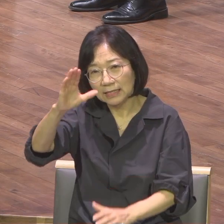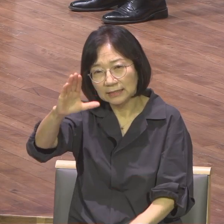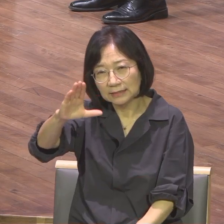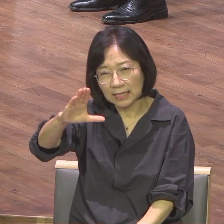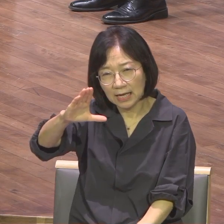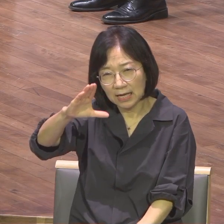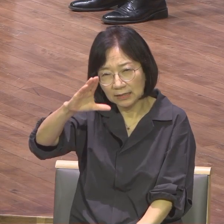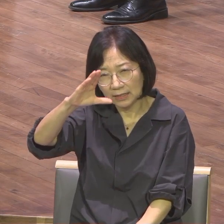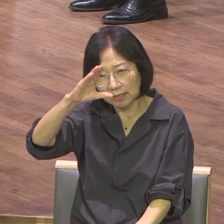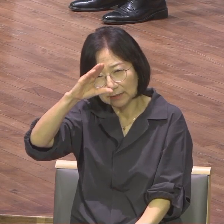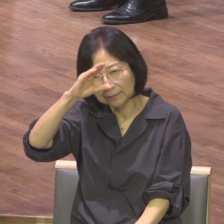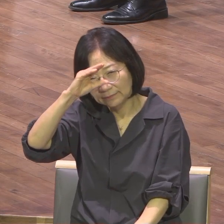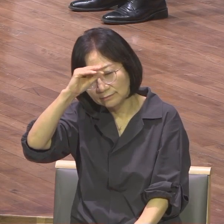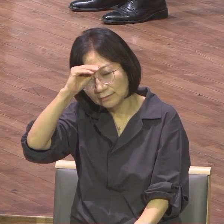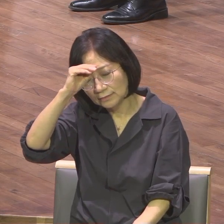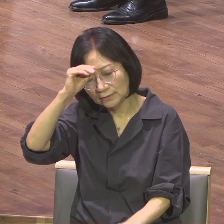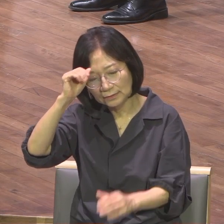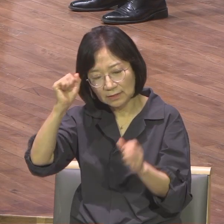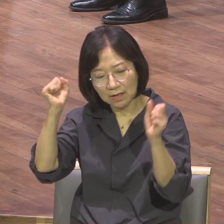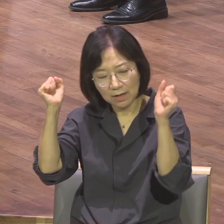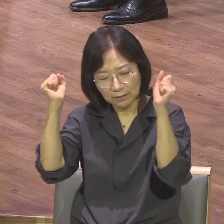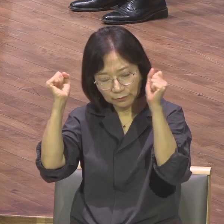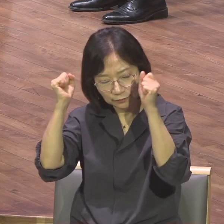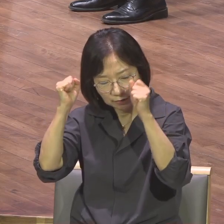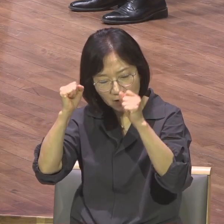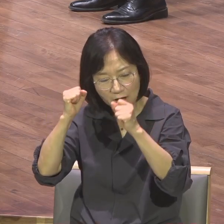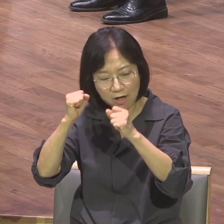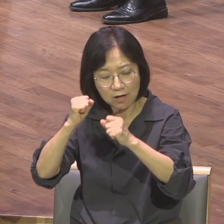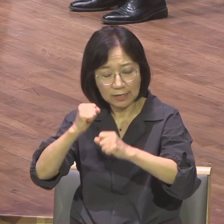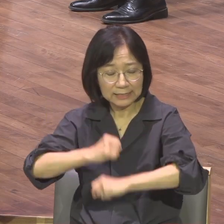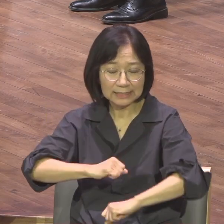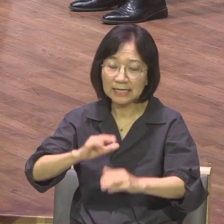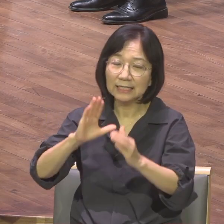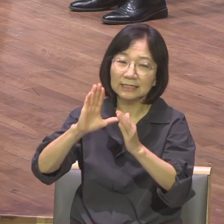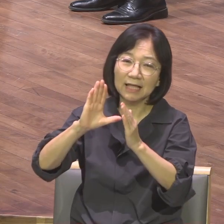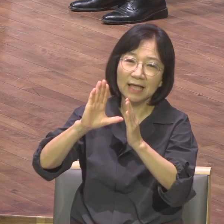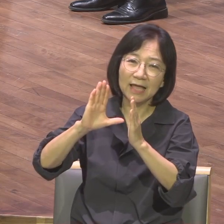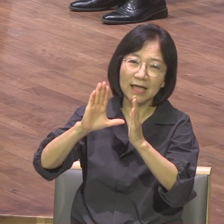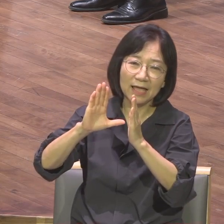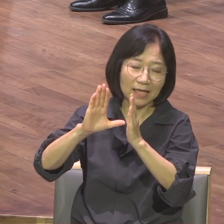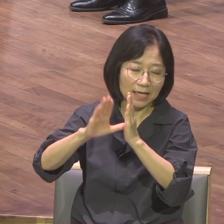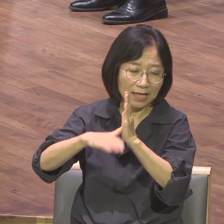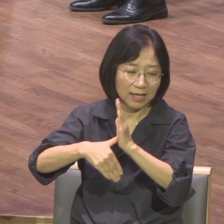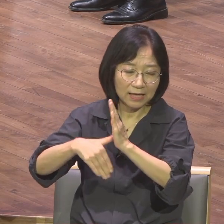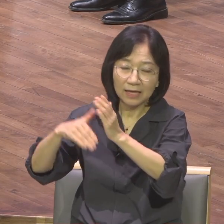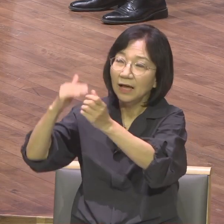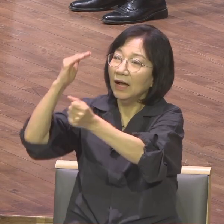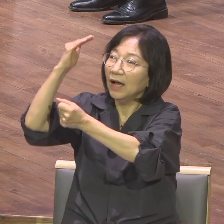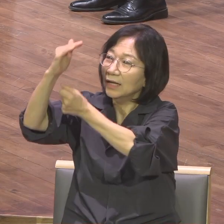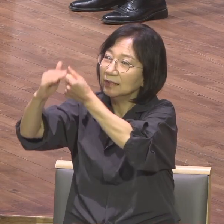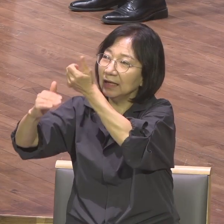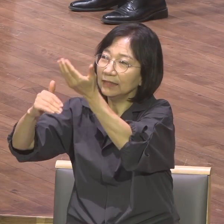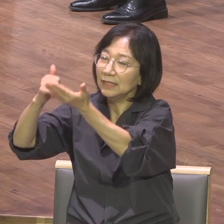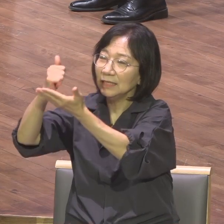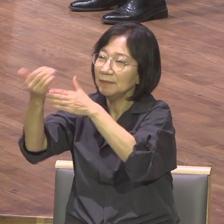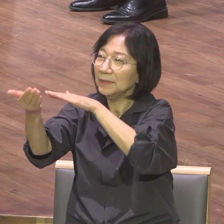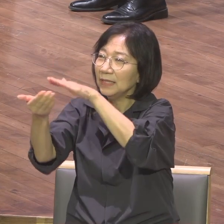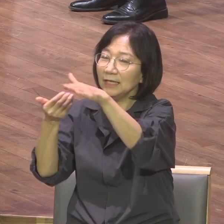세상에 흔들어 무너질 때 하나님이